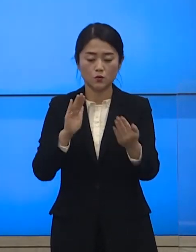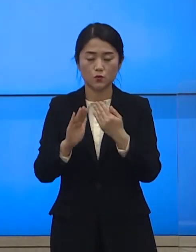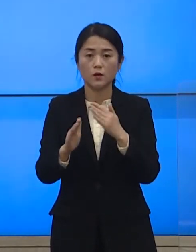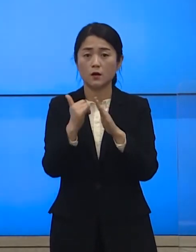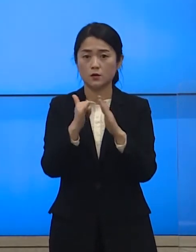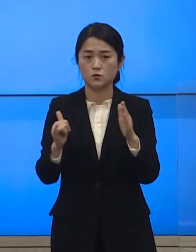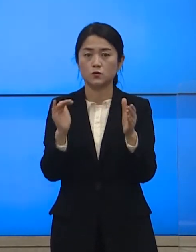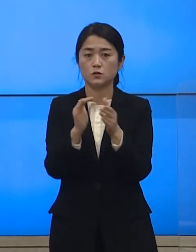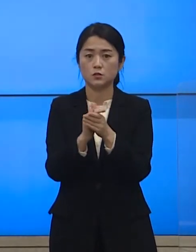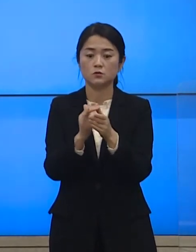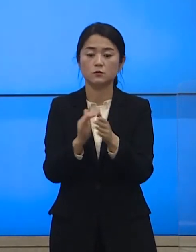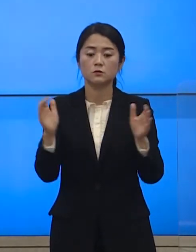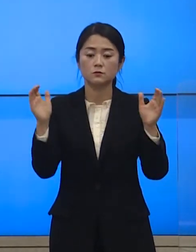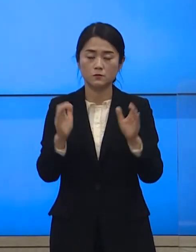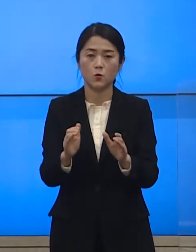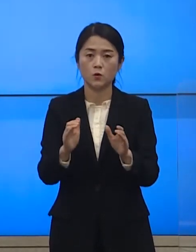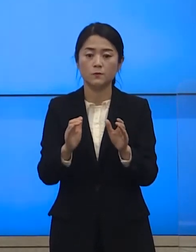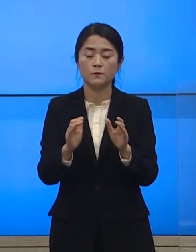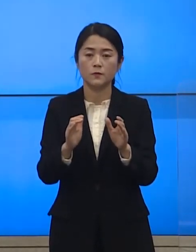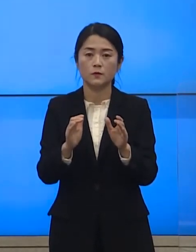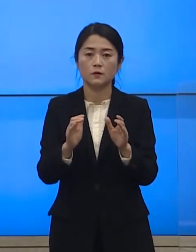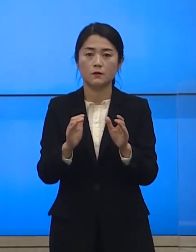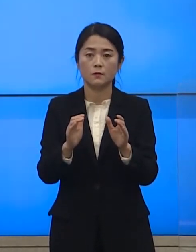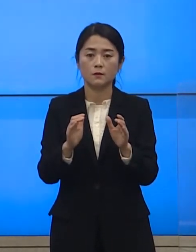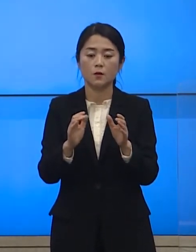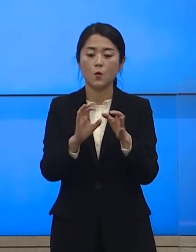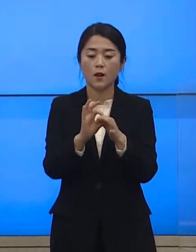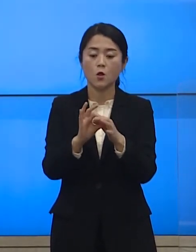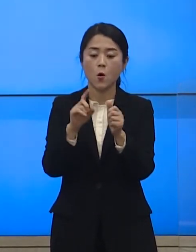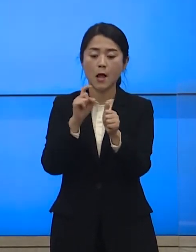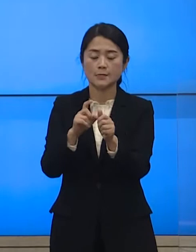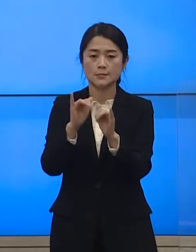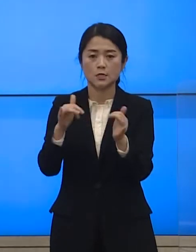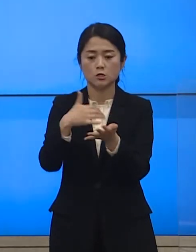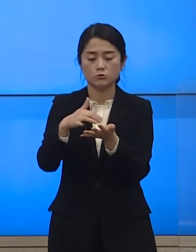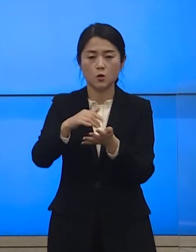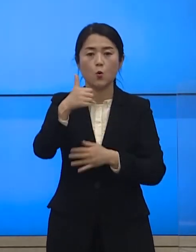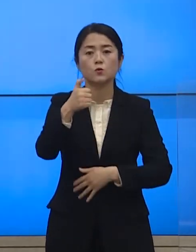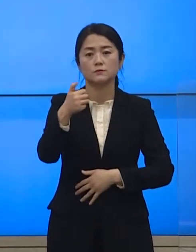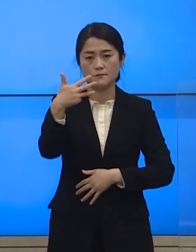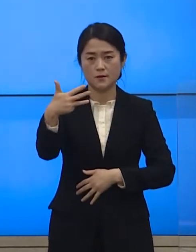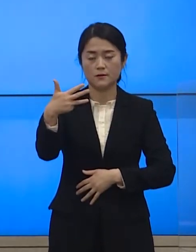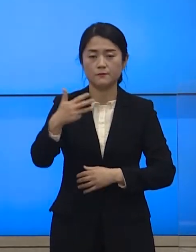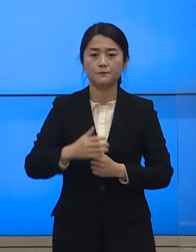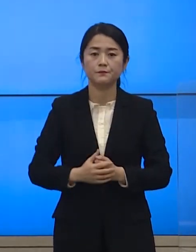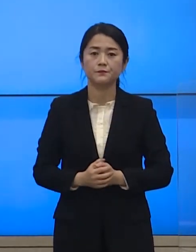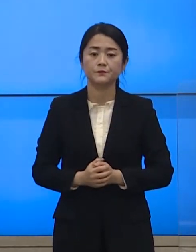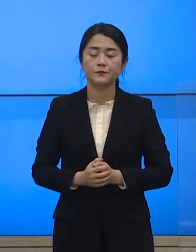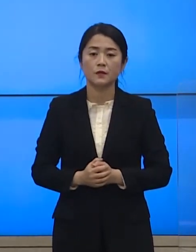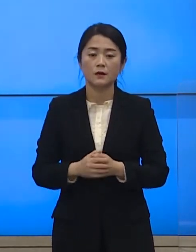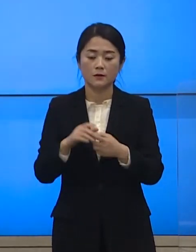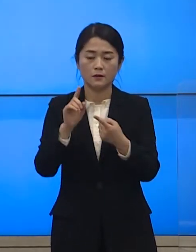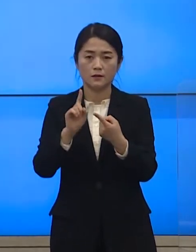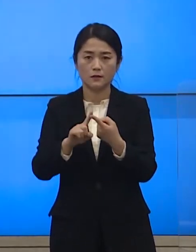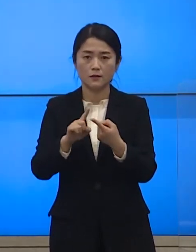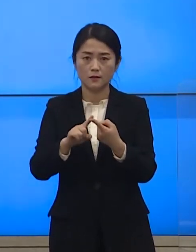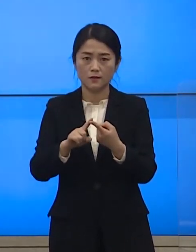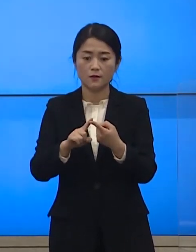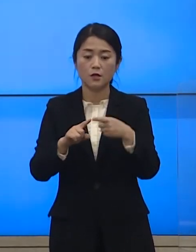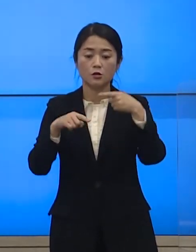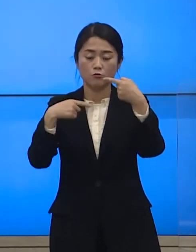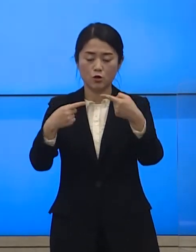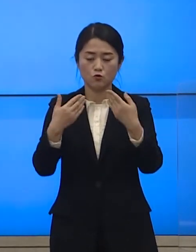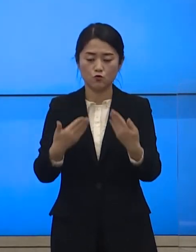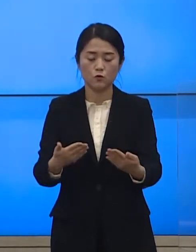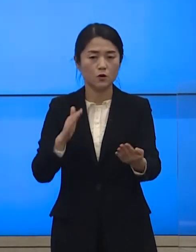지인 모임 관련 확진자 수는 총 58명입니다 이와 관련한 설